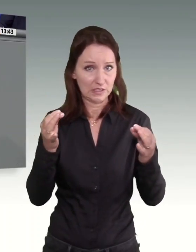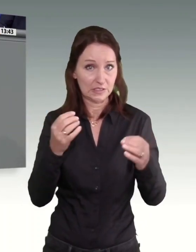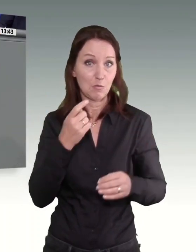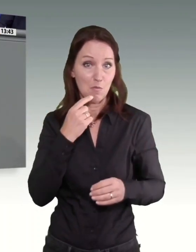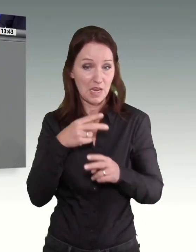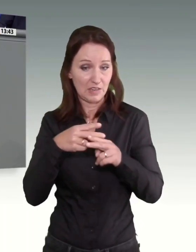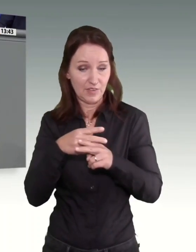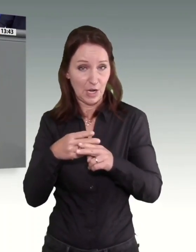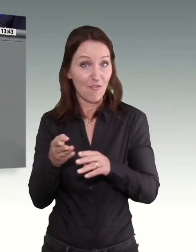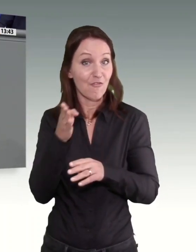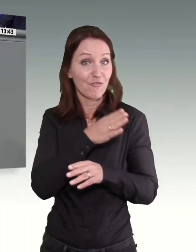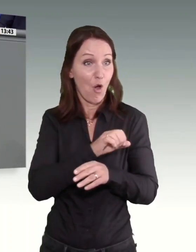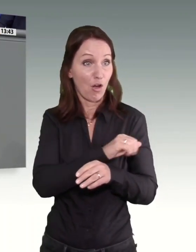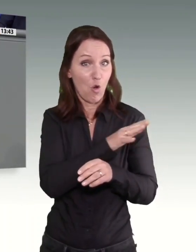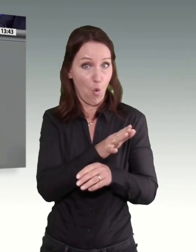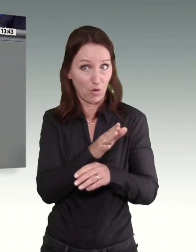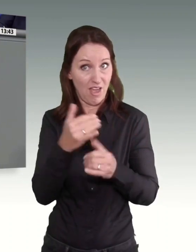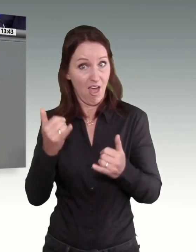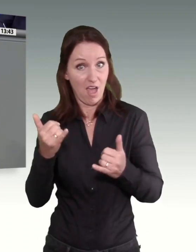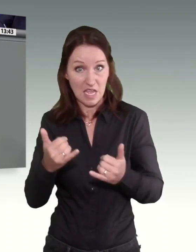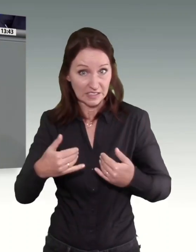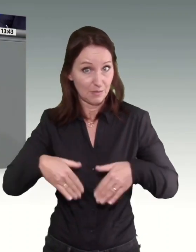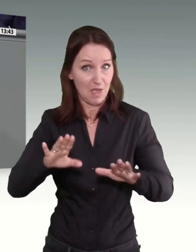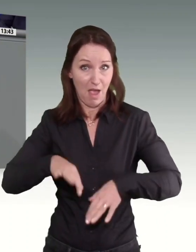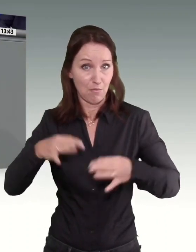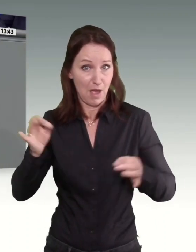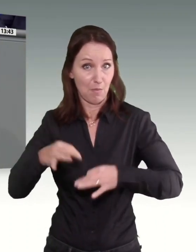über dem Vor-Corona-Niveau, ist völlig deplatziert.